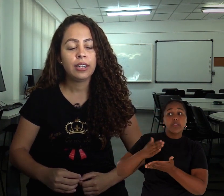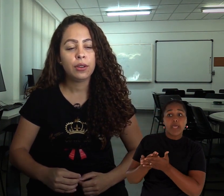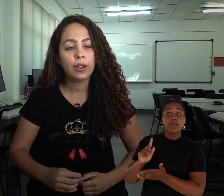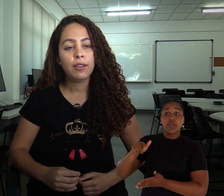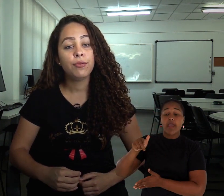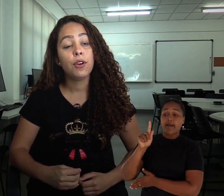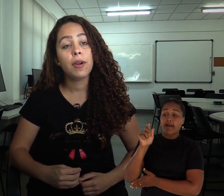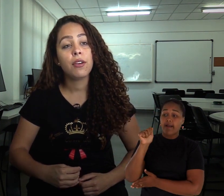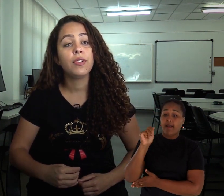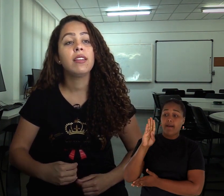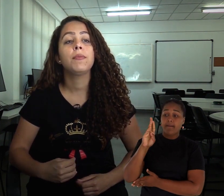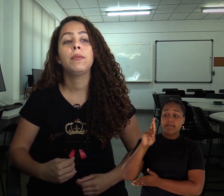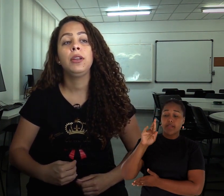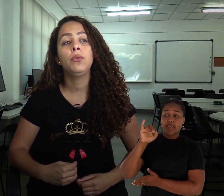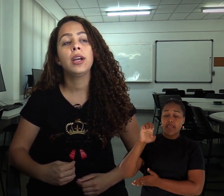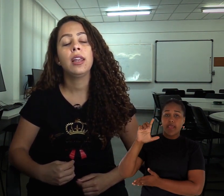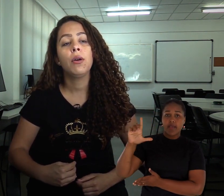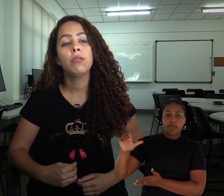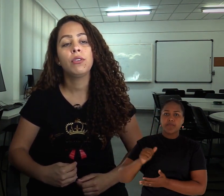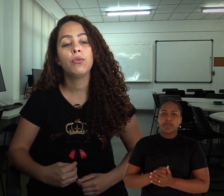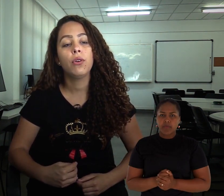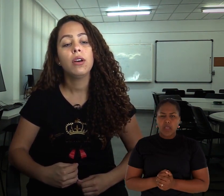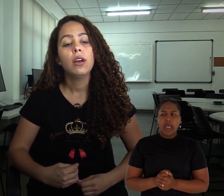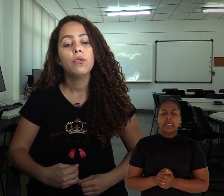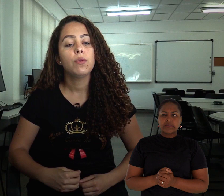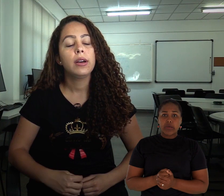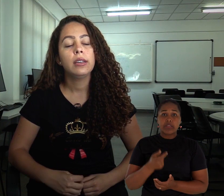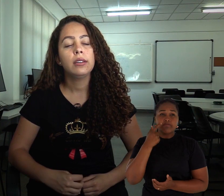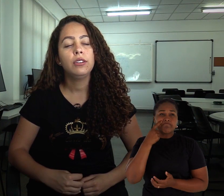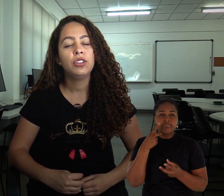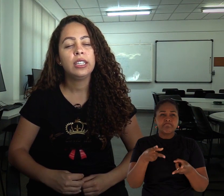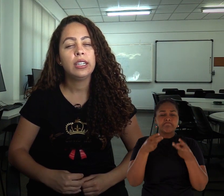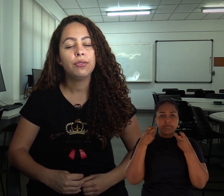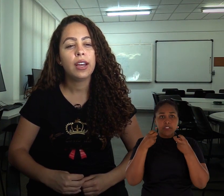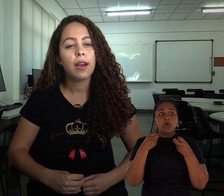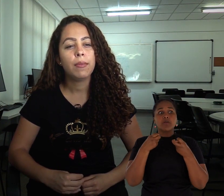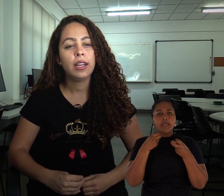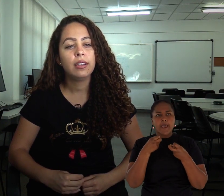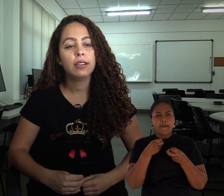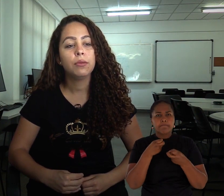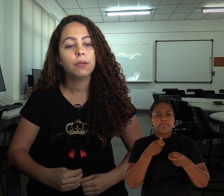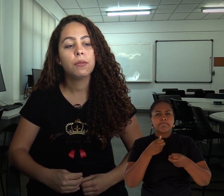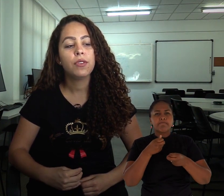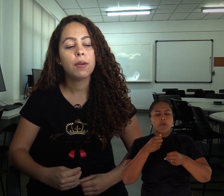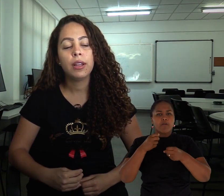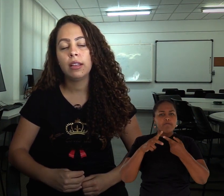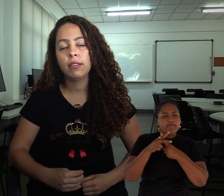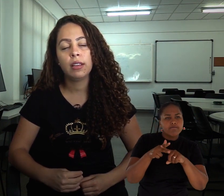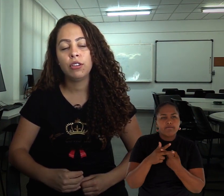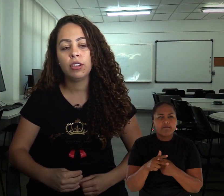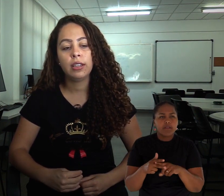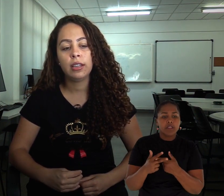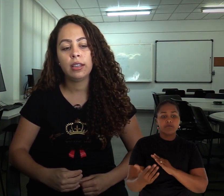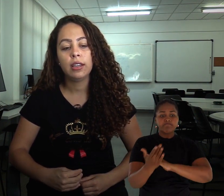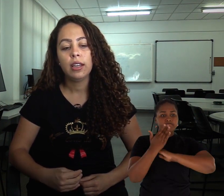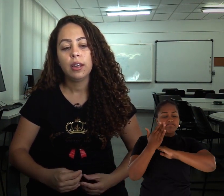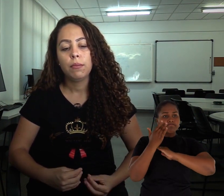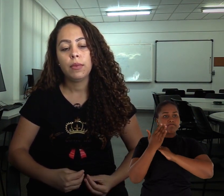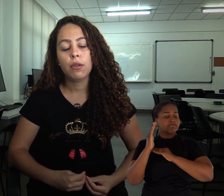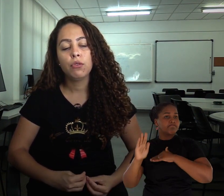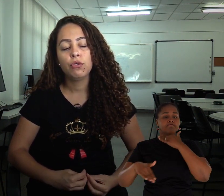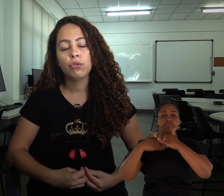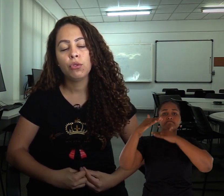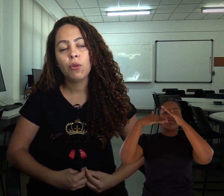Gabriel. Então ele foi uma referência para mim, o canal CFO foi uma grande ferramenta, uma ferramenta excelente que